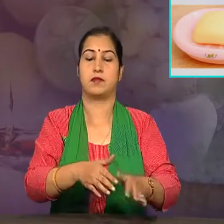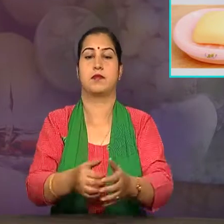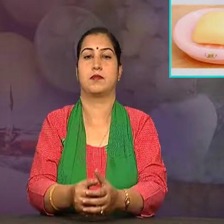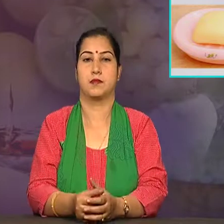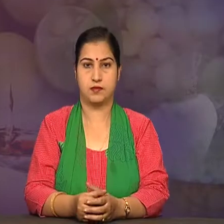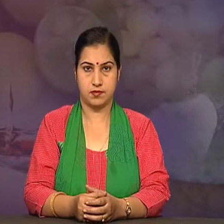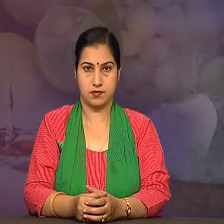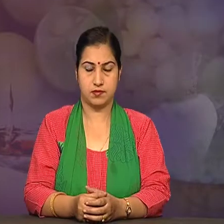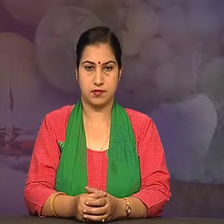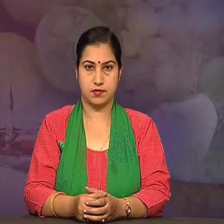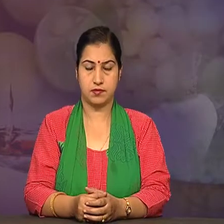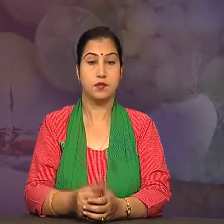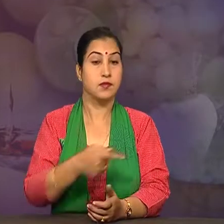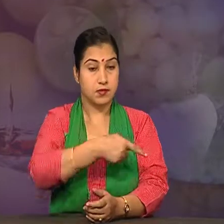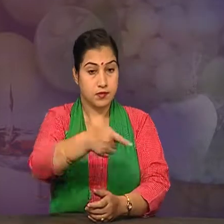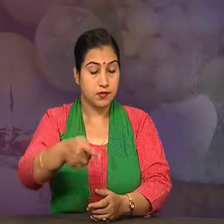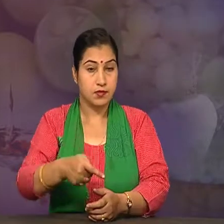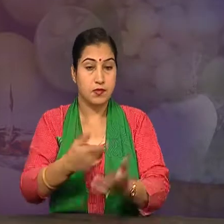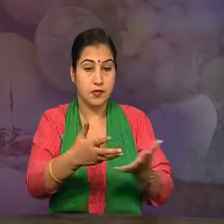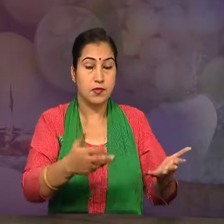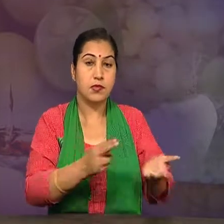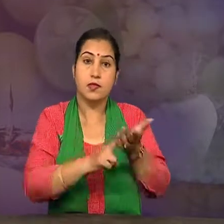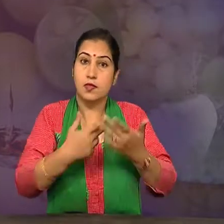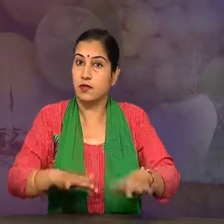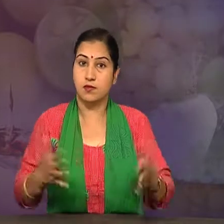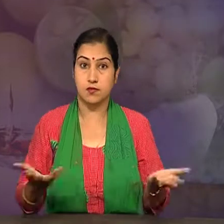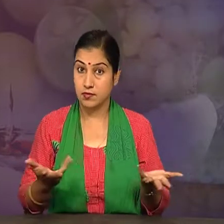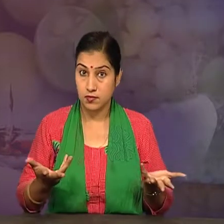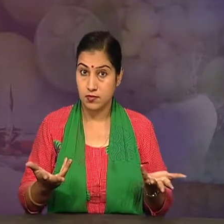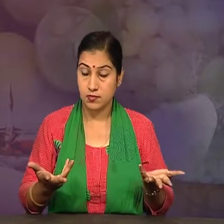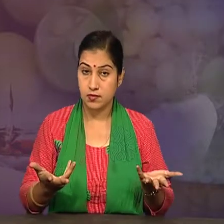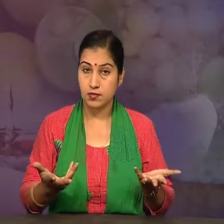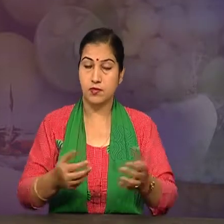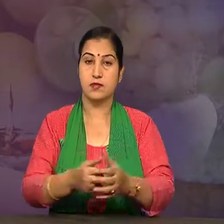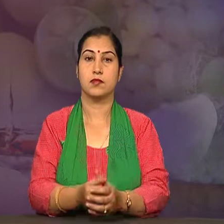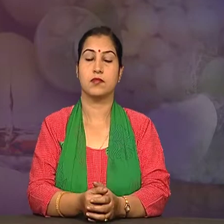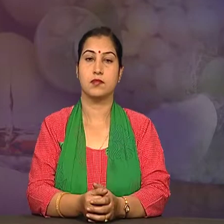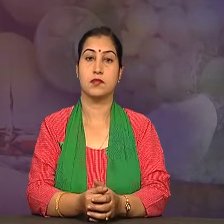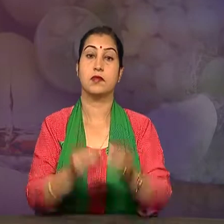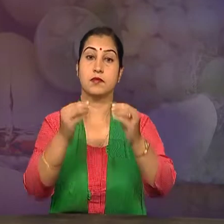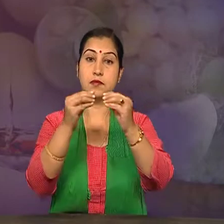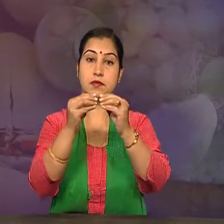इन पदार्थों की प्रकृति शारक की ये कहलाती है